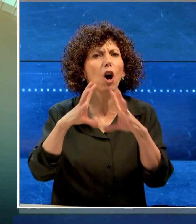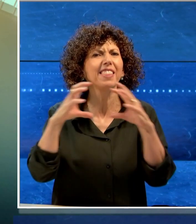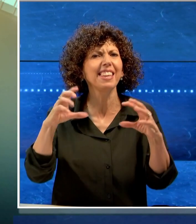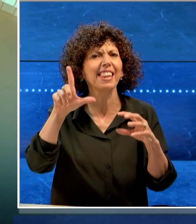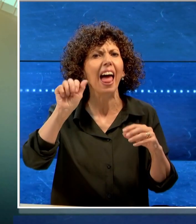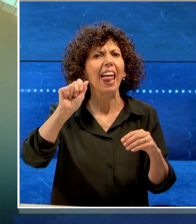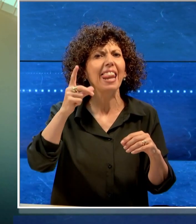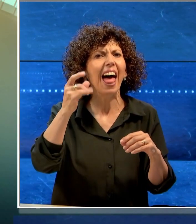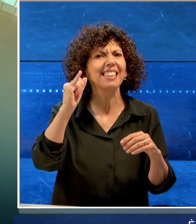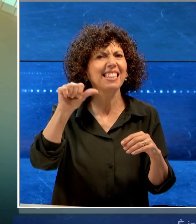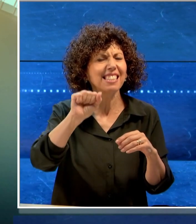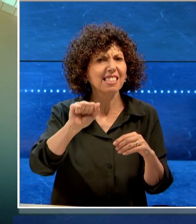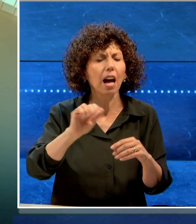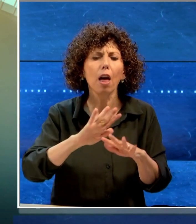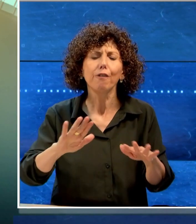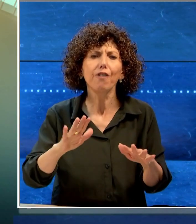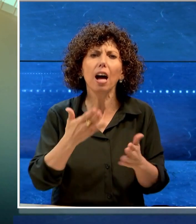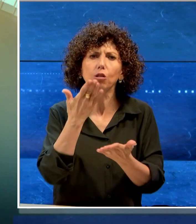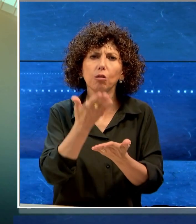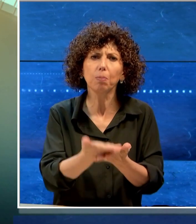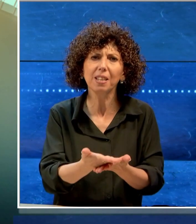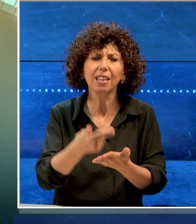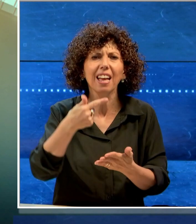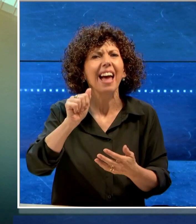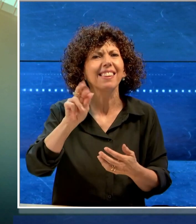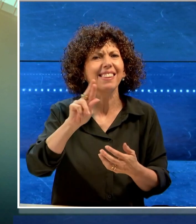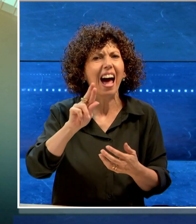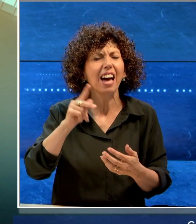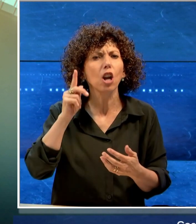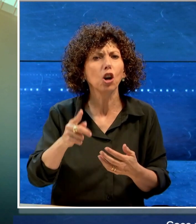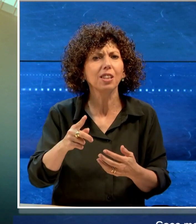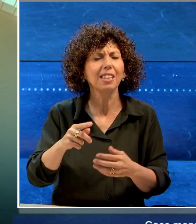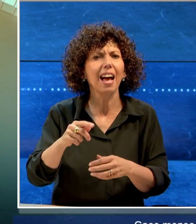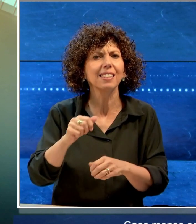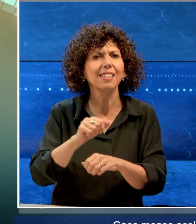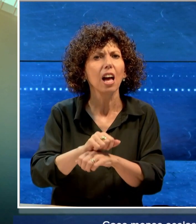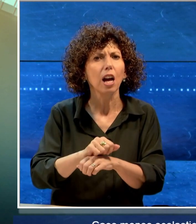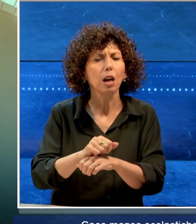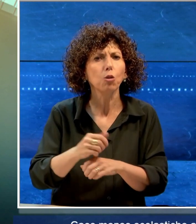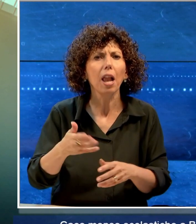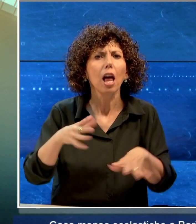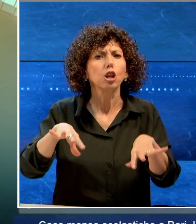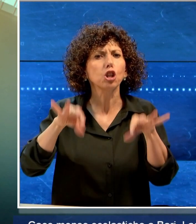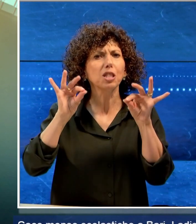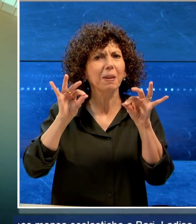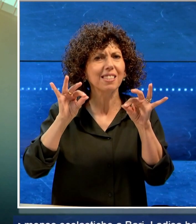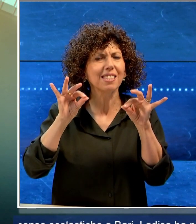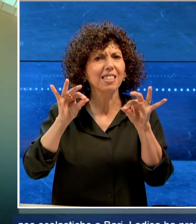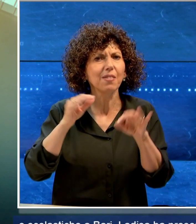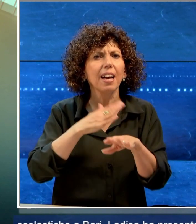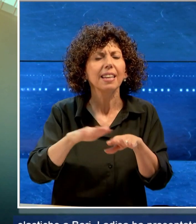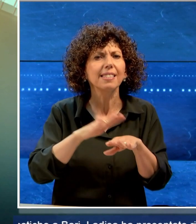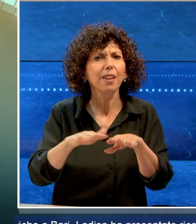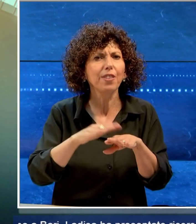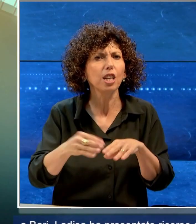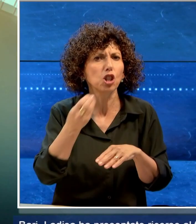ha presentato e ottenuto dal TAR un'ordinanza cautelare urgente di sospensiva sul servizio